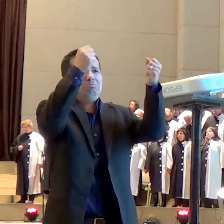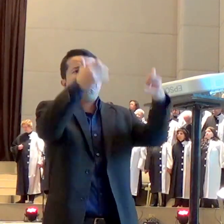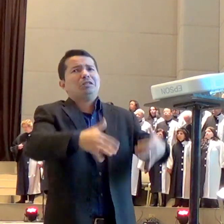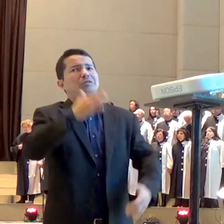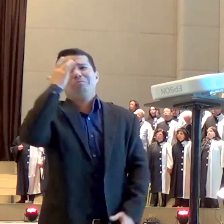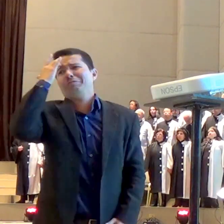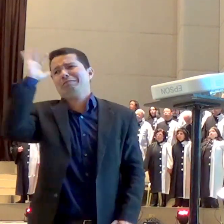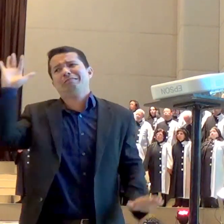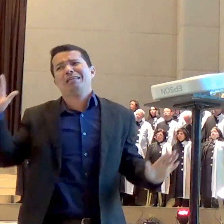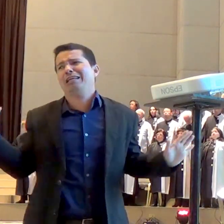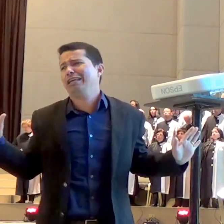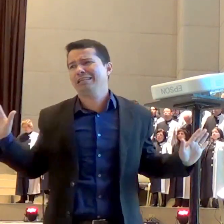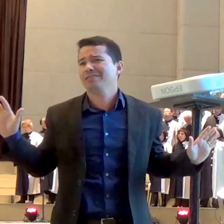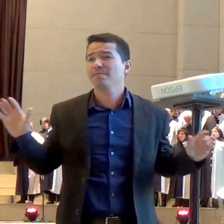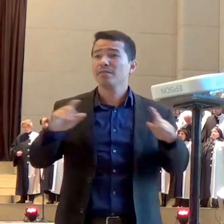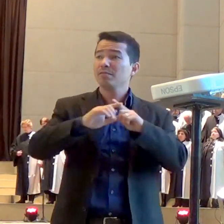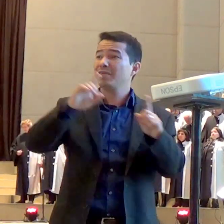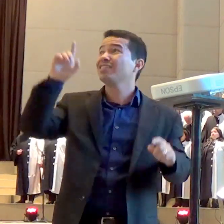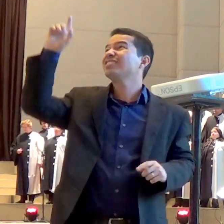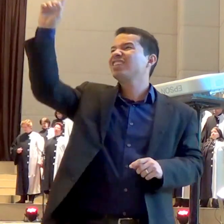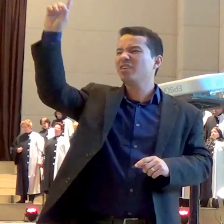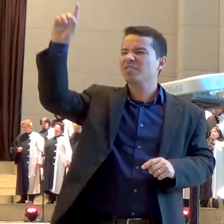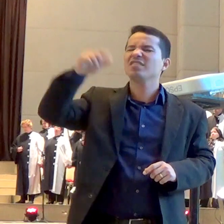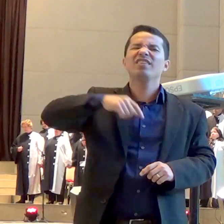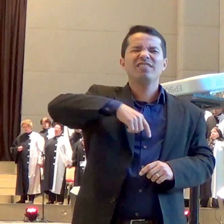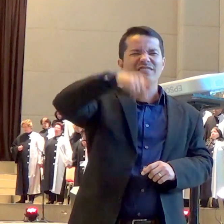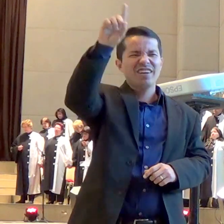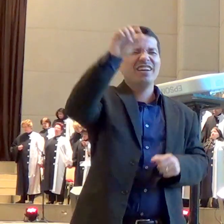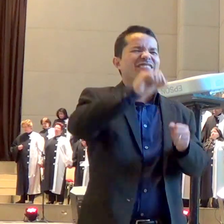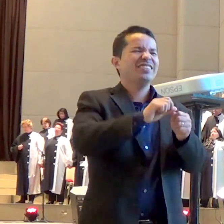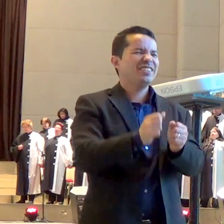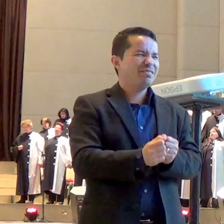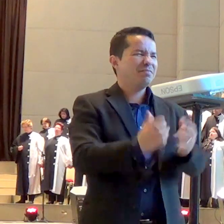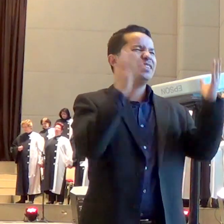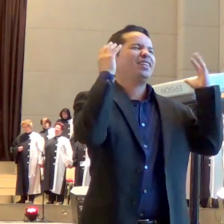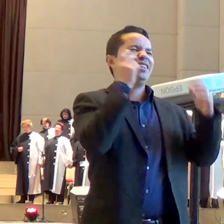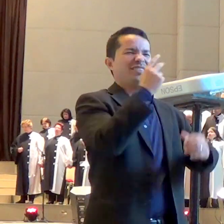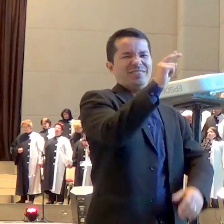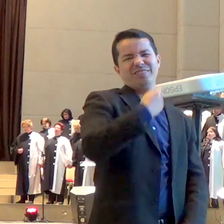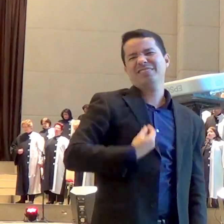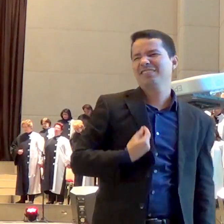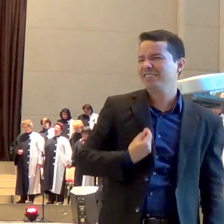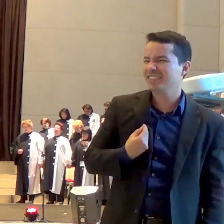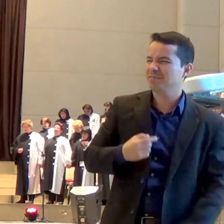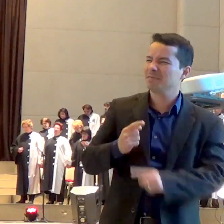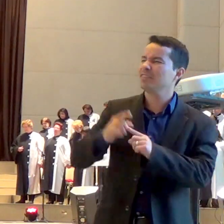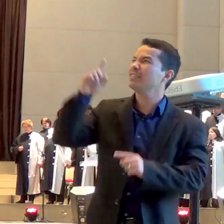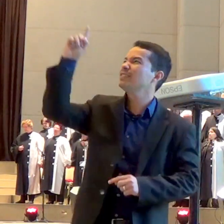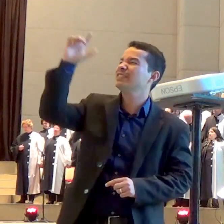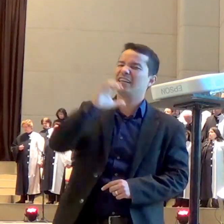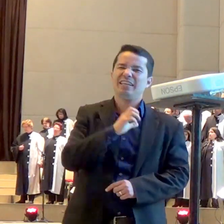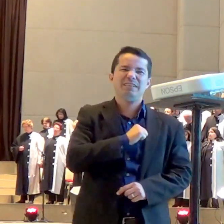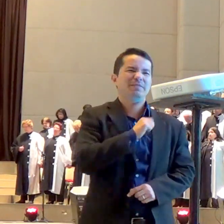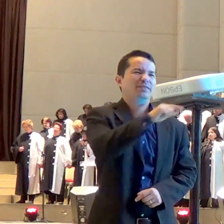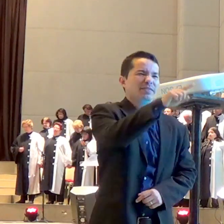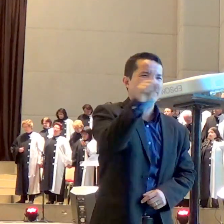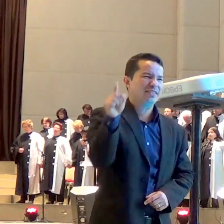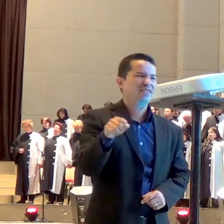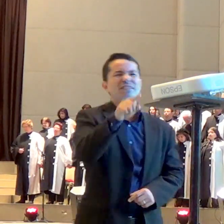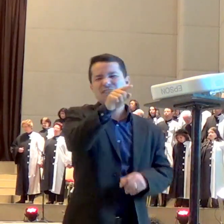vermezinho de Jacó ele faz porque ele ama você e tem um plano para a tua vida então agora nós vamos orar você começa a orar começa a